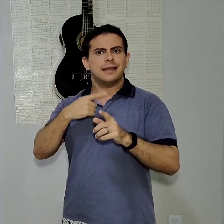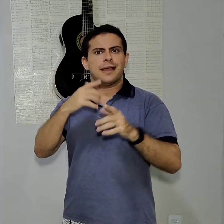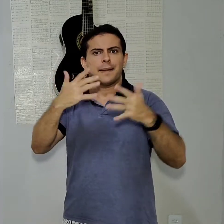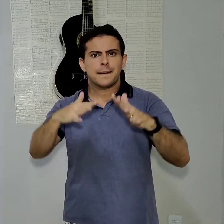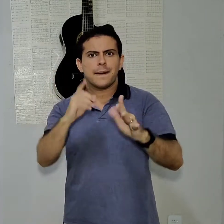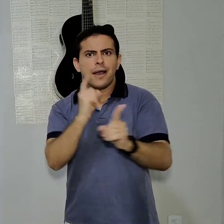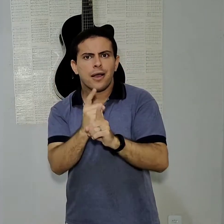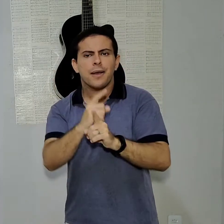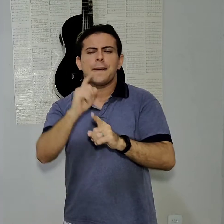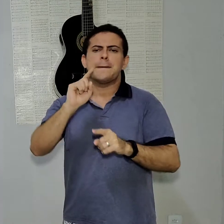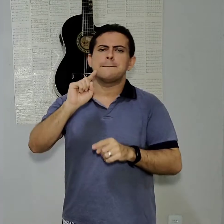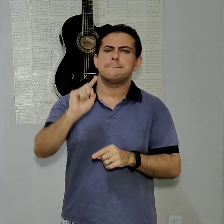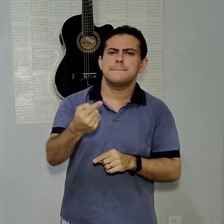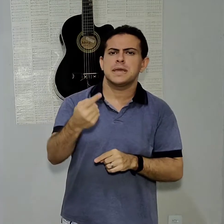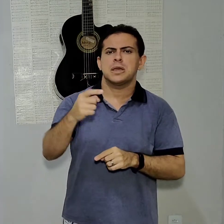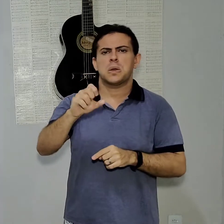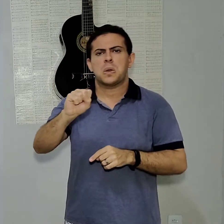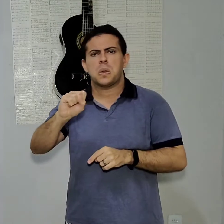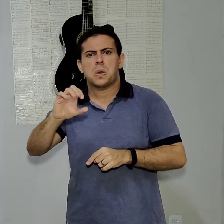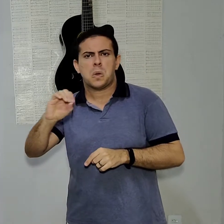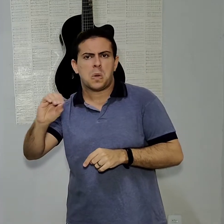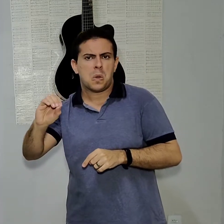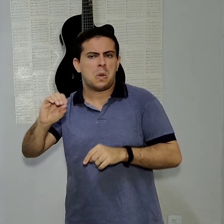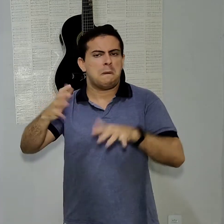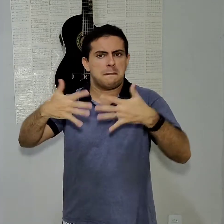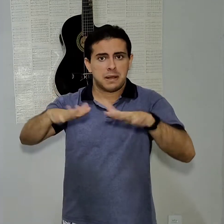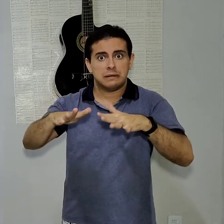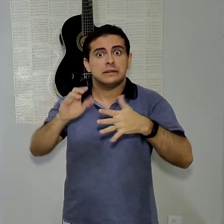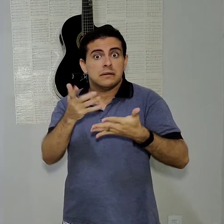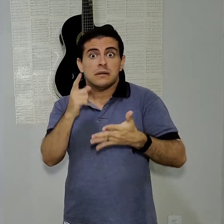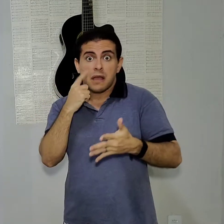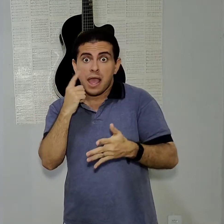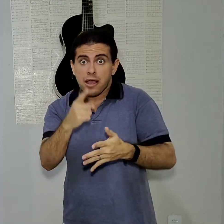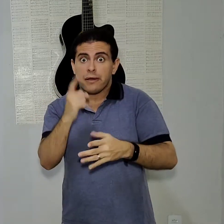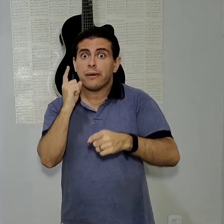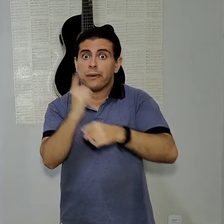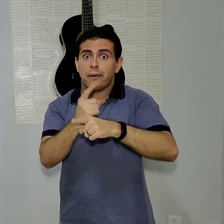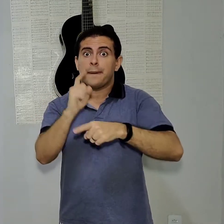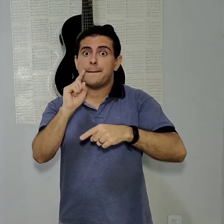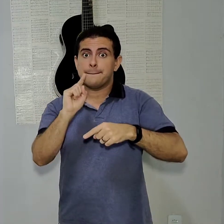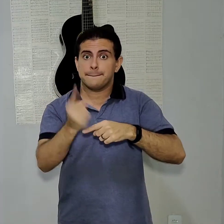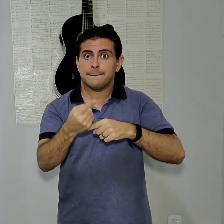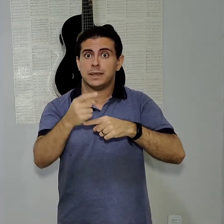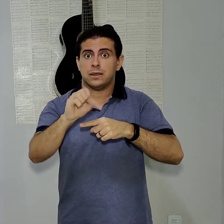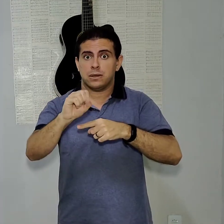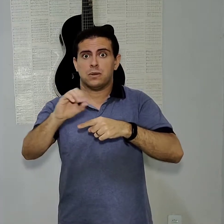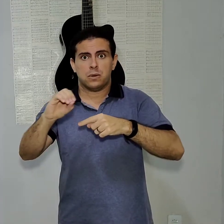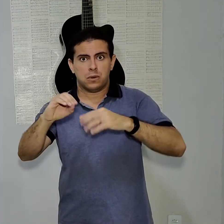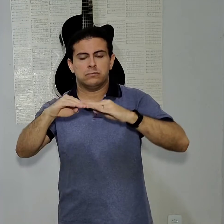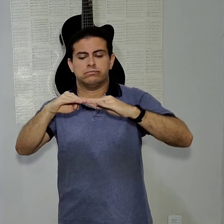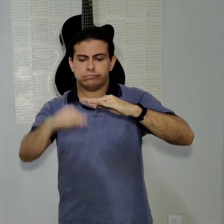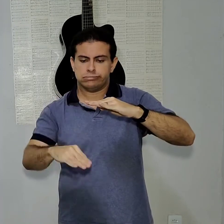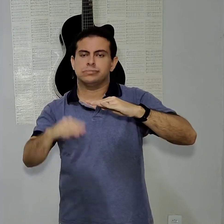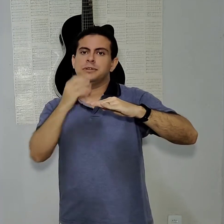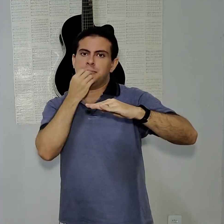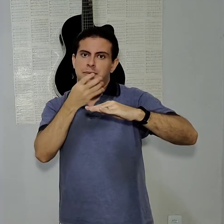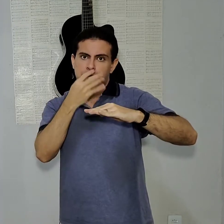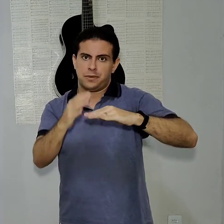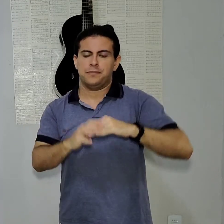coisa. Então, se ele estiver aí na faixa de R$1.800, vai ser um preço bom. Também temos o seu irmão, um pouquinho maior, né? O